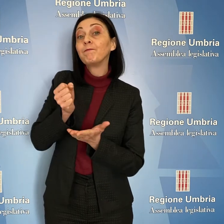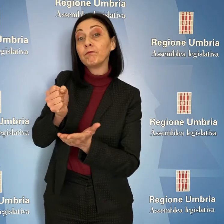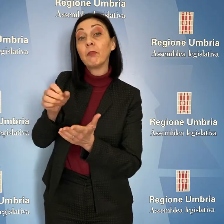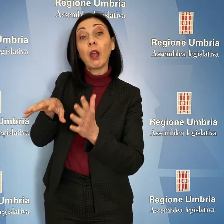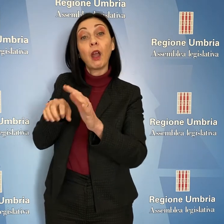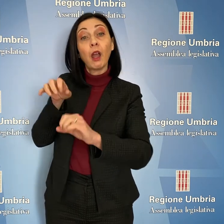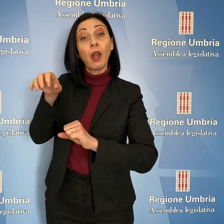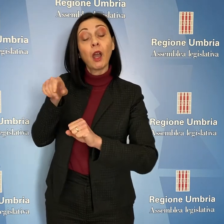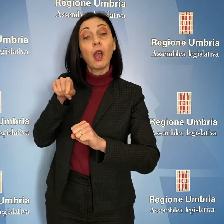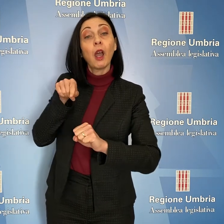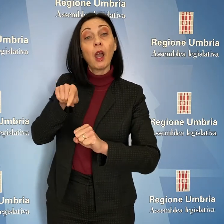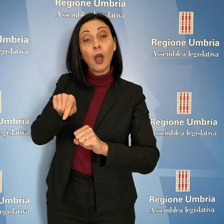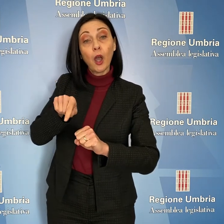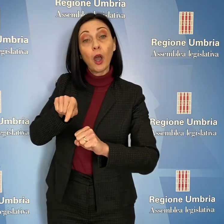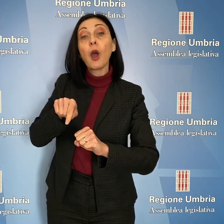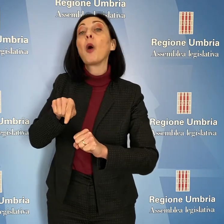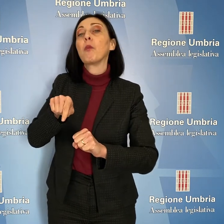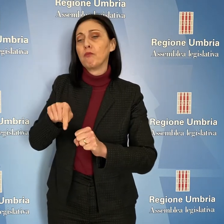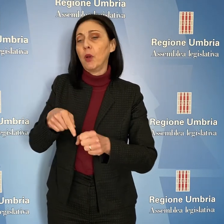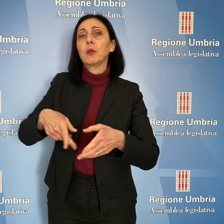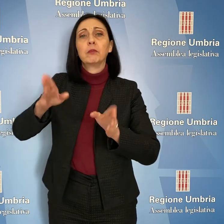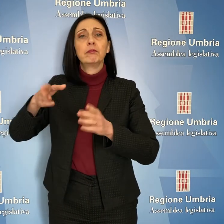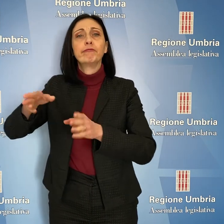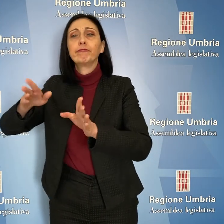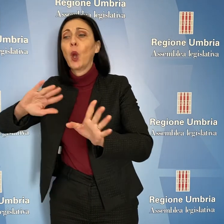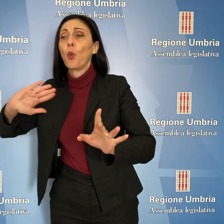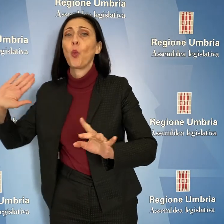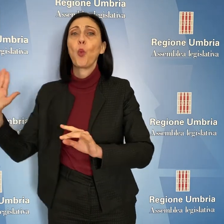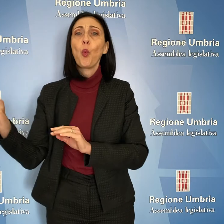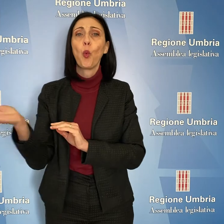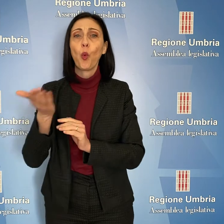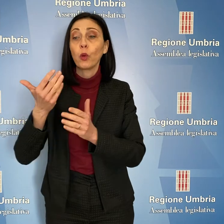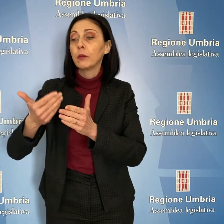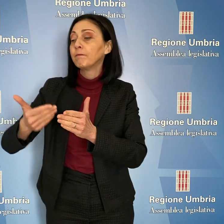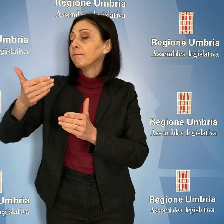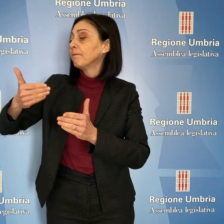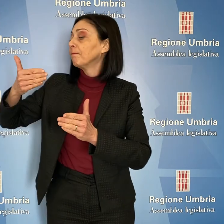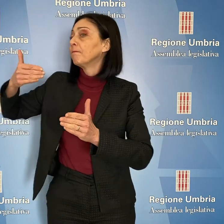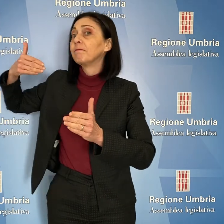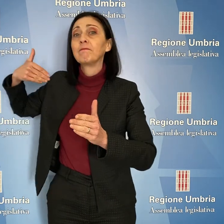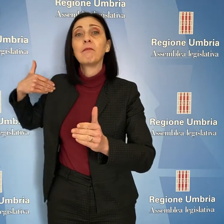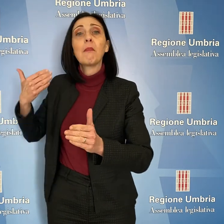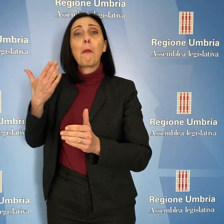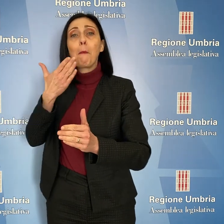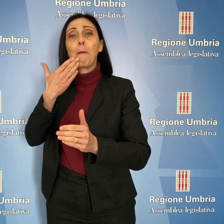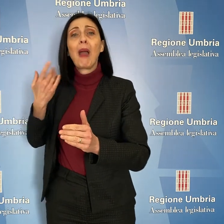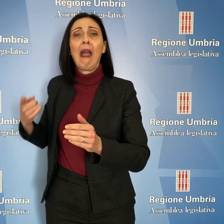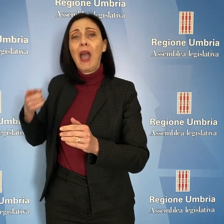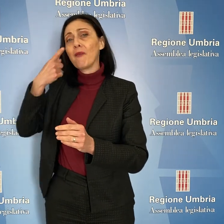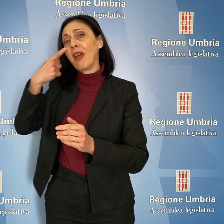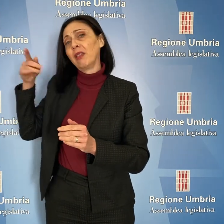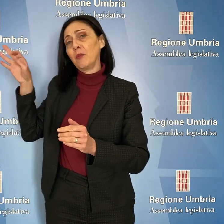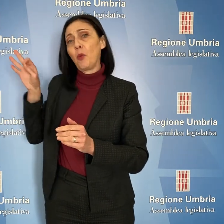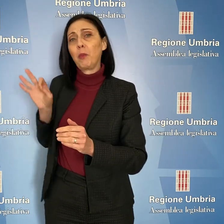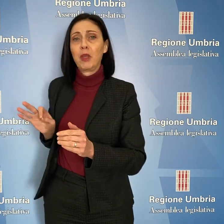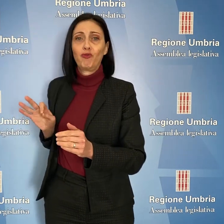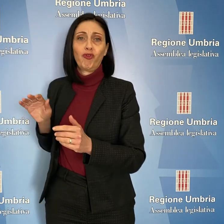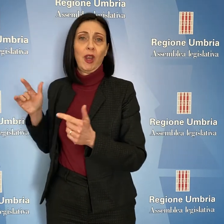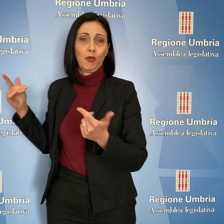finanziamento tutto il patrimonio edilizio non ricadente nelle tipologie solo parzialmente considerate